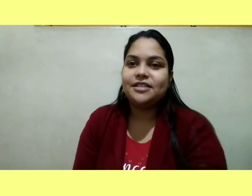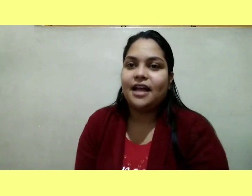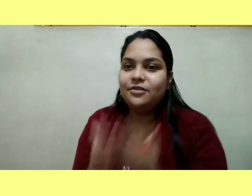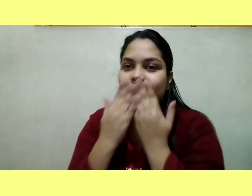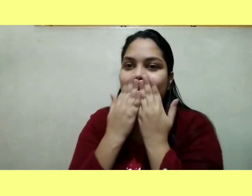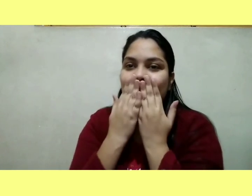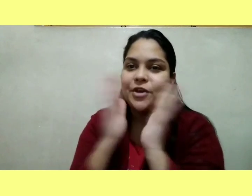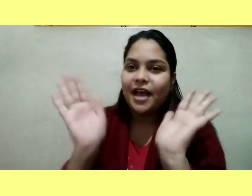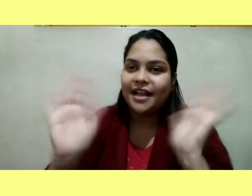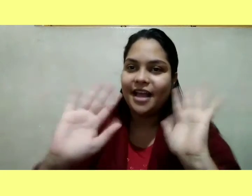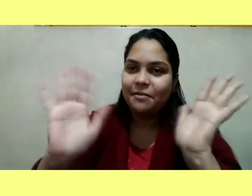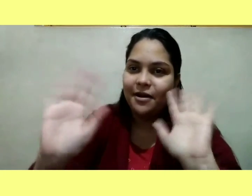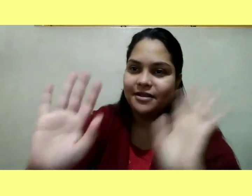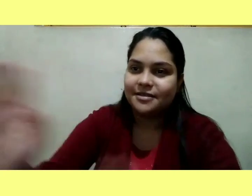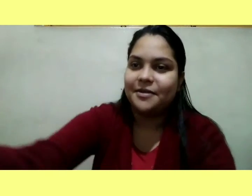gostado. Até a próxima!